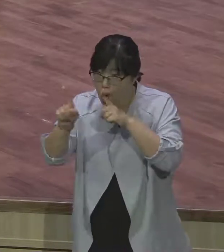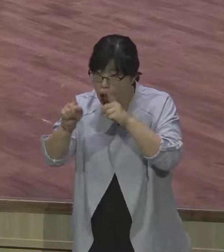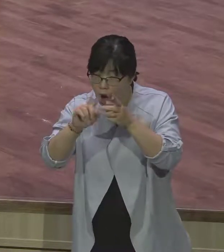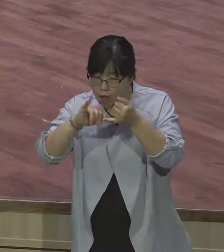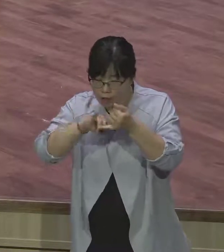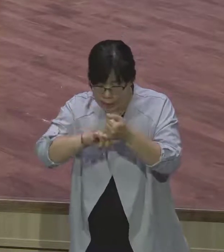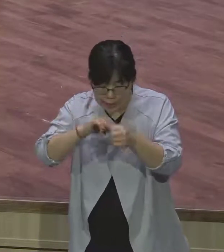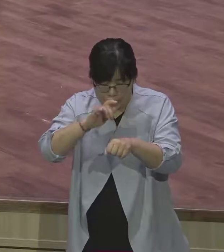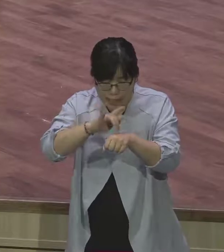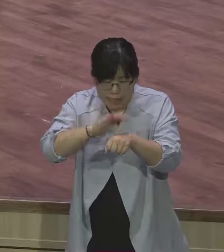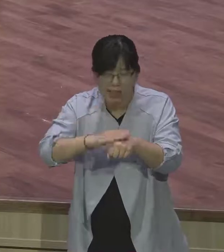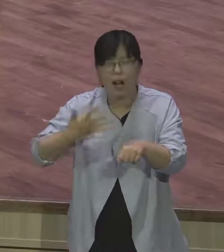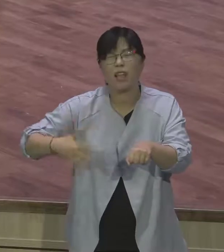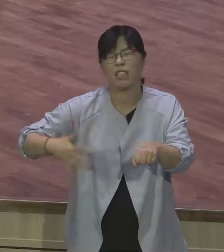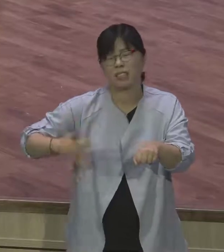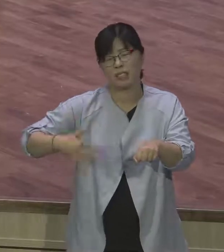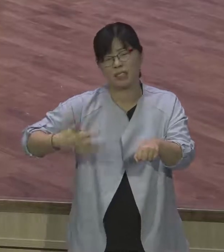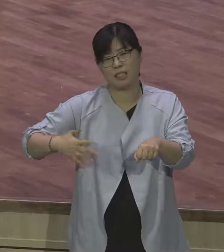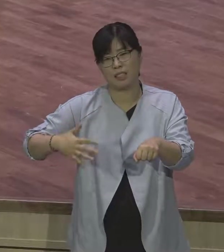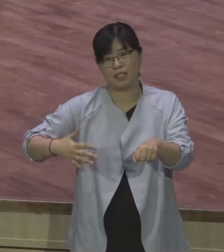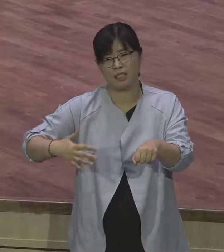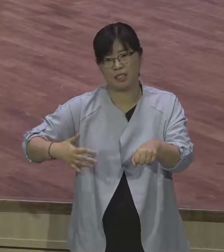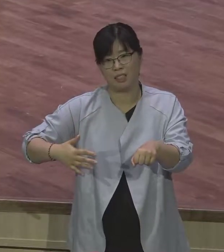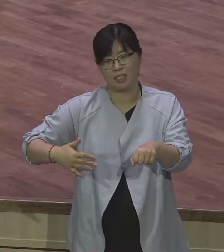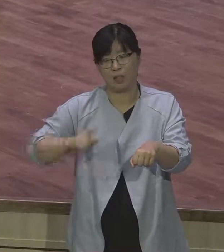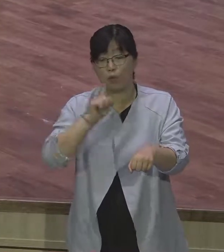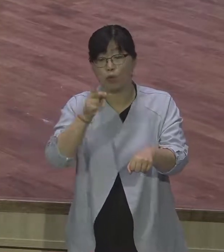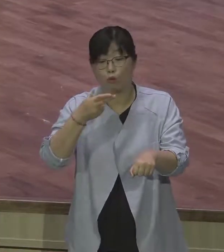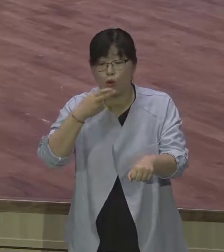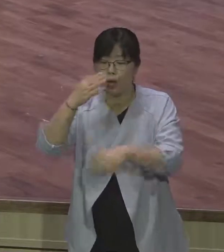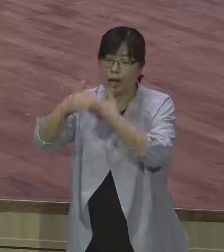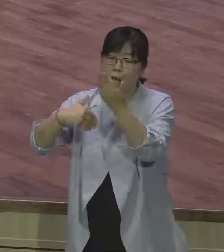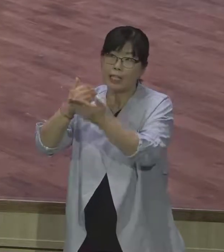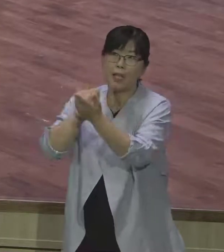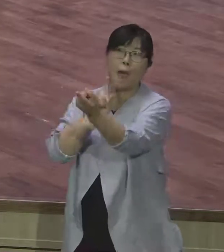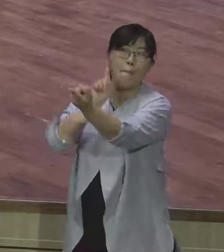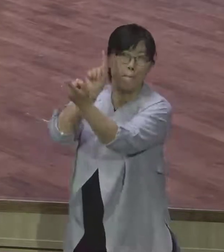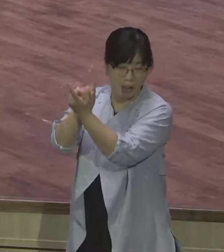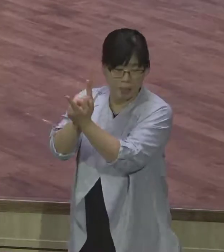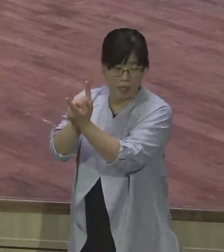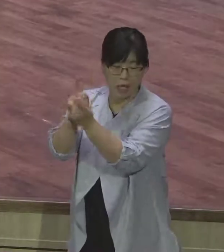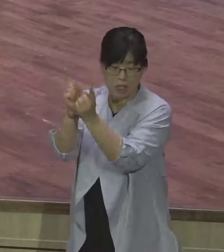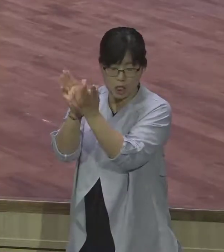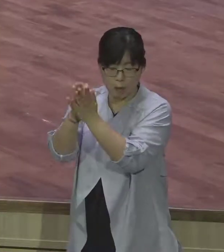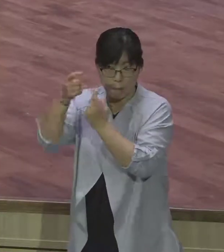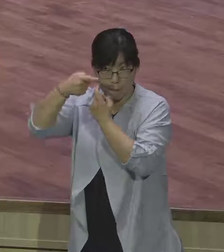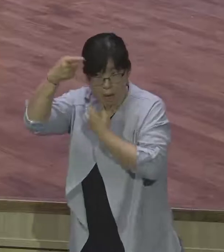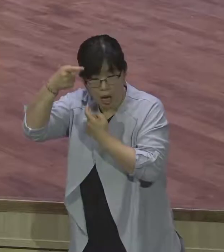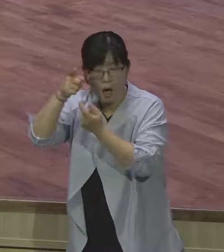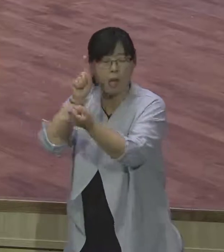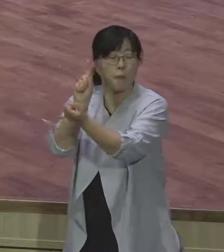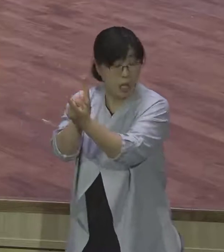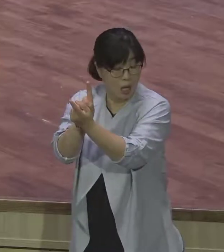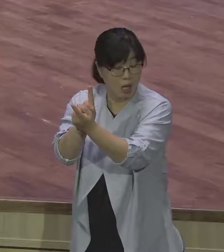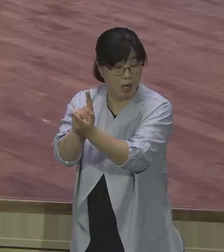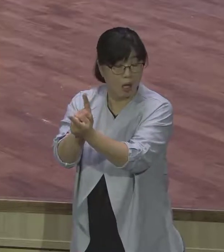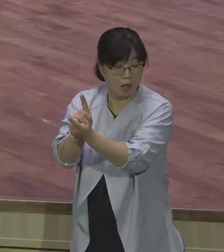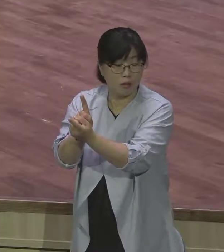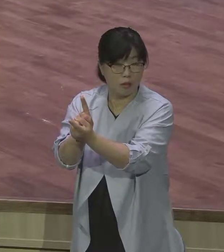체질화되지는 않았어요. 하나님을 만났긴 만났지만 체질은 안 벗겼다고. 야곱에게 애체질 그대로